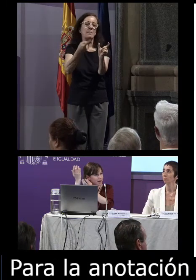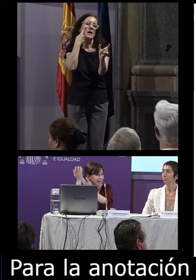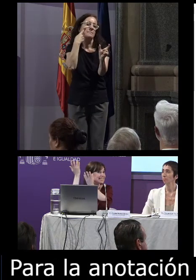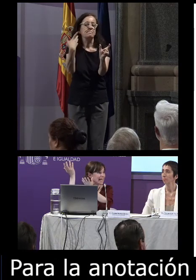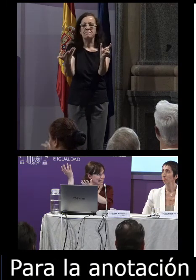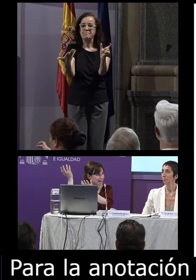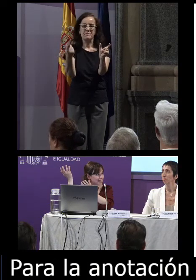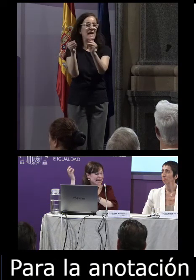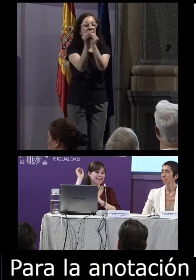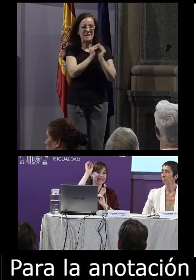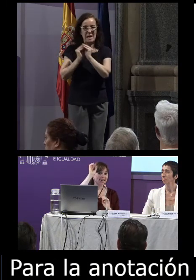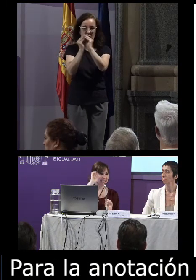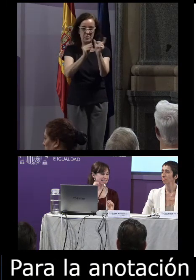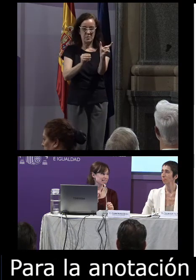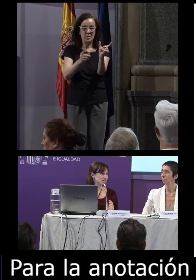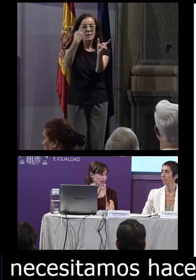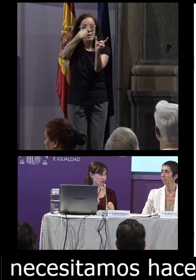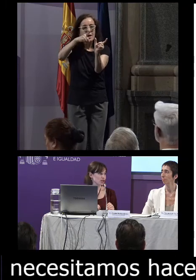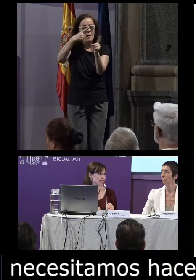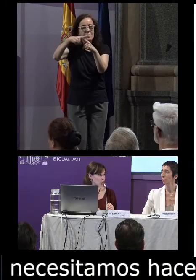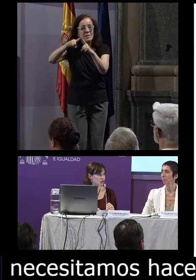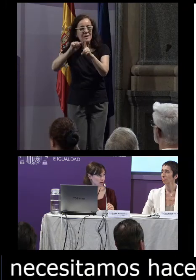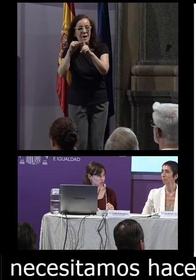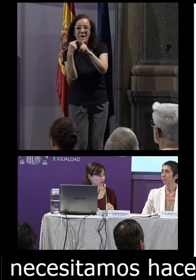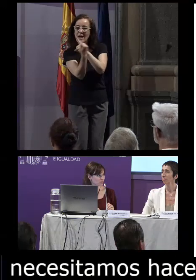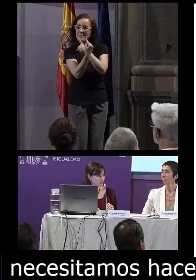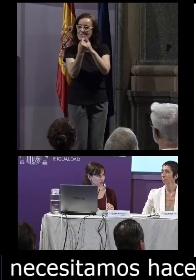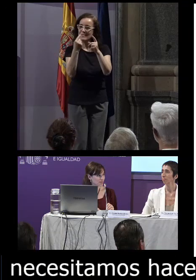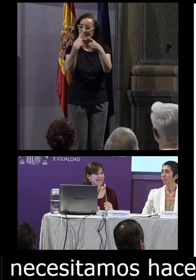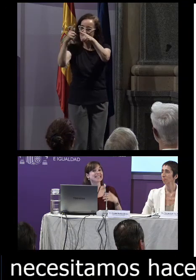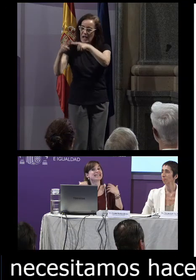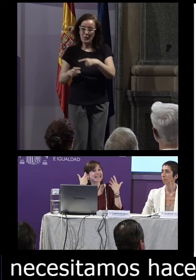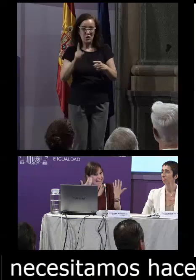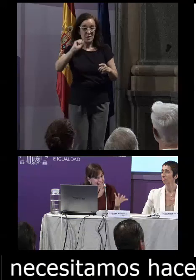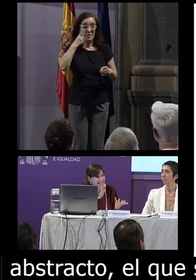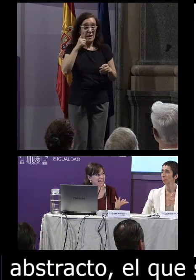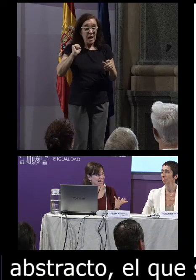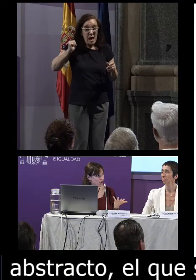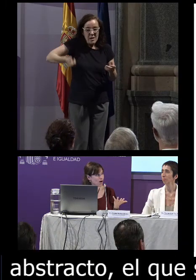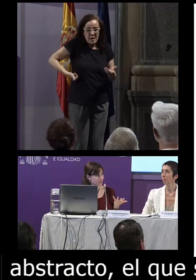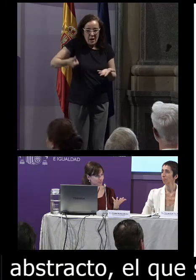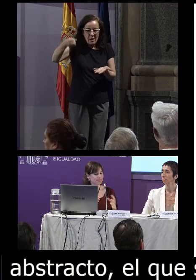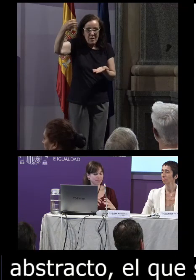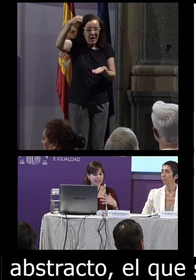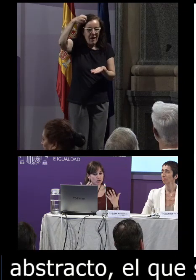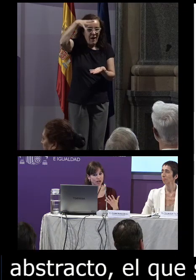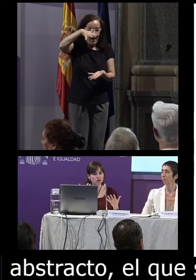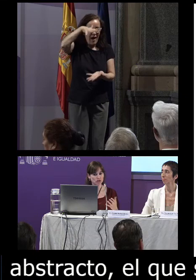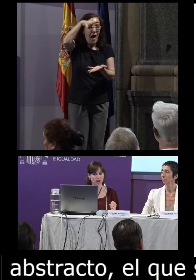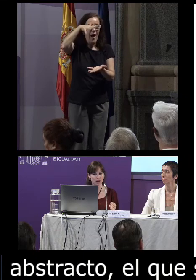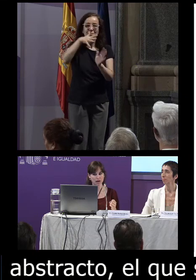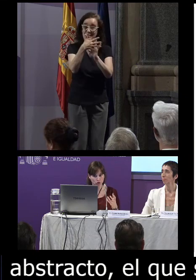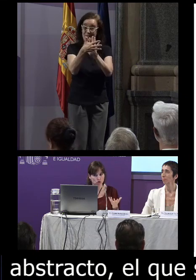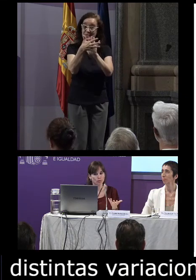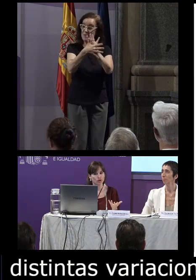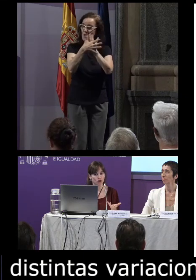estándar y las distintas variaciones que encontramos y esta riqueza de la lengua es lo que nos